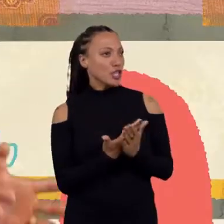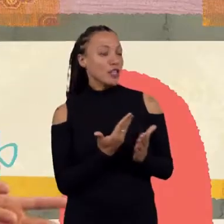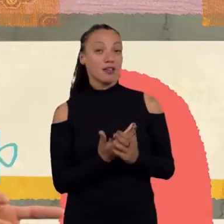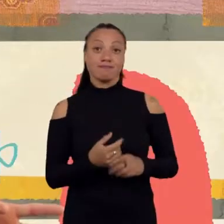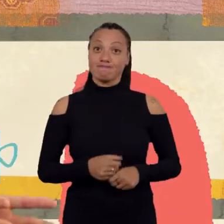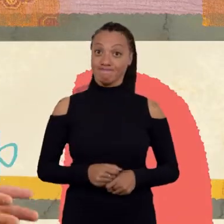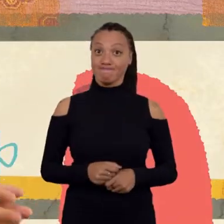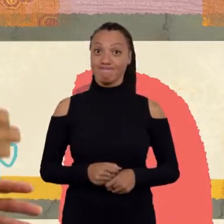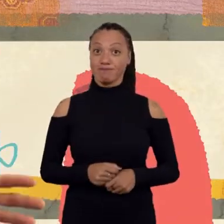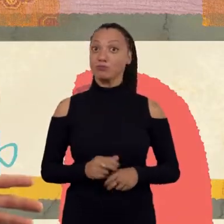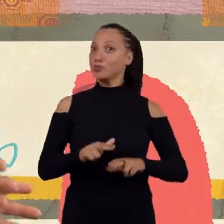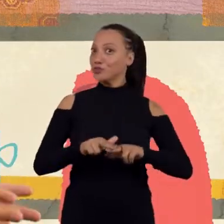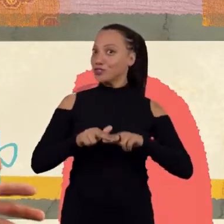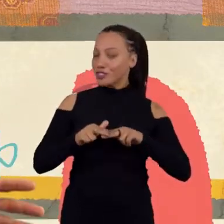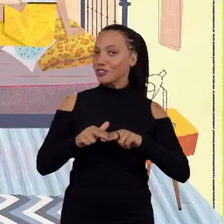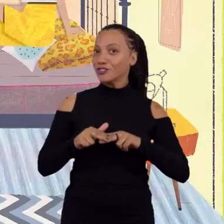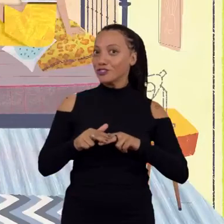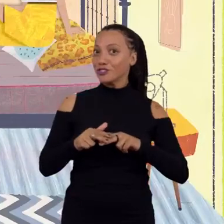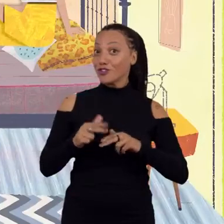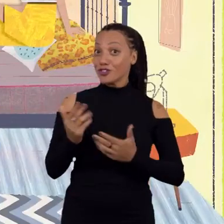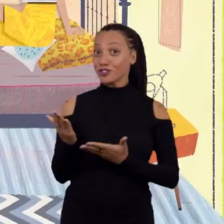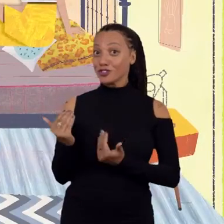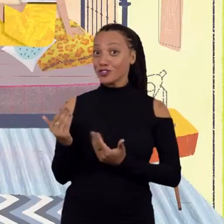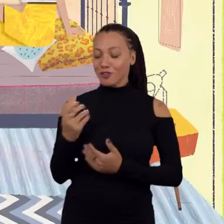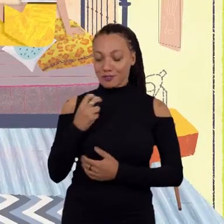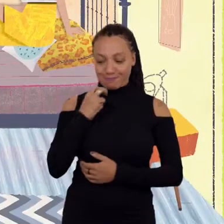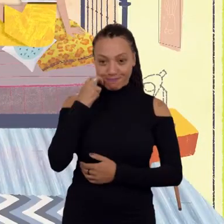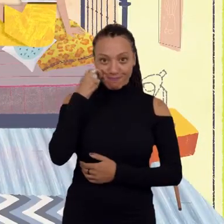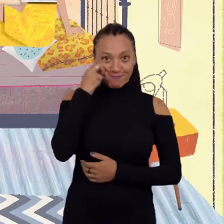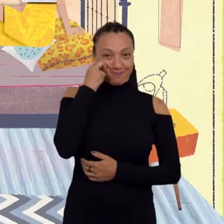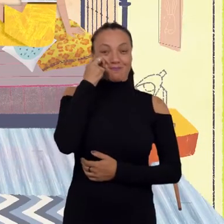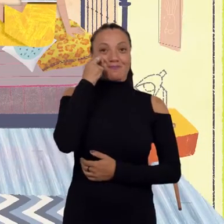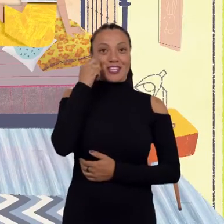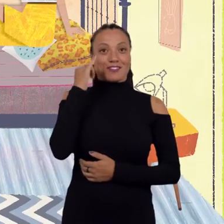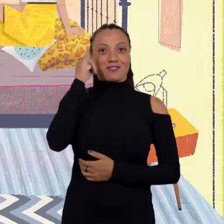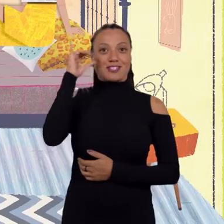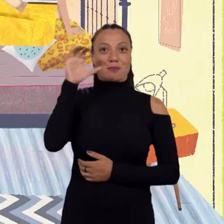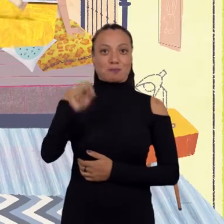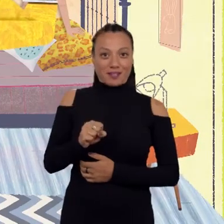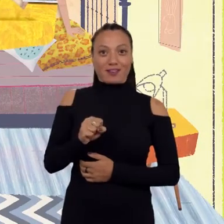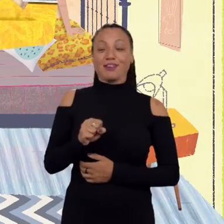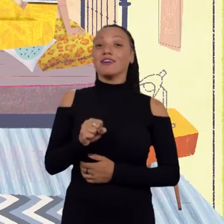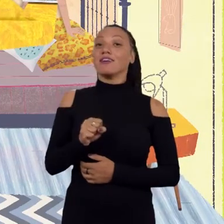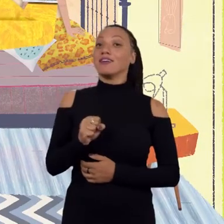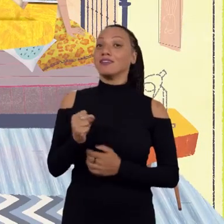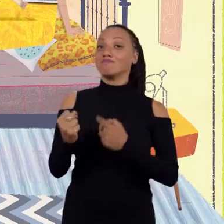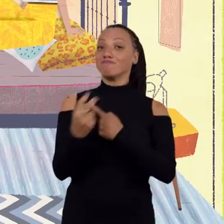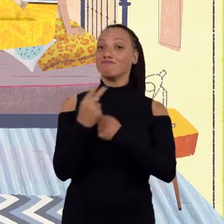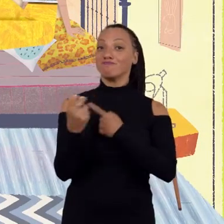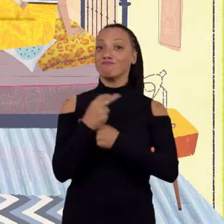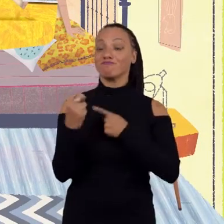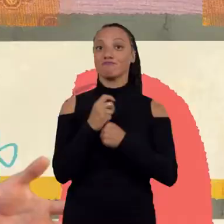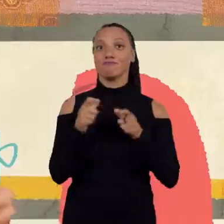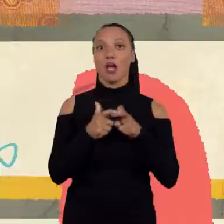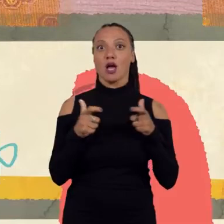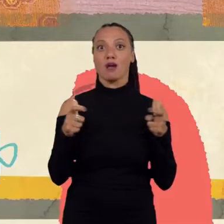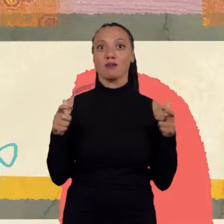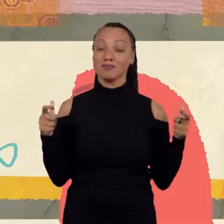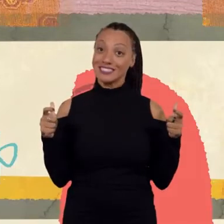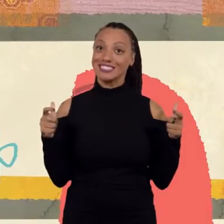isso acaba impactando nesse aumento, ao aumento da infecção, porque o adolescente não busca o serviço de saúde. É. E acaba se infectando.